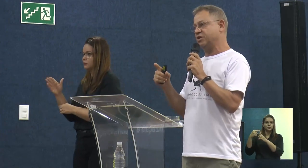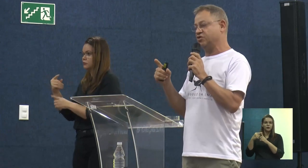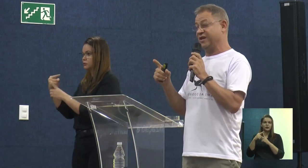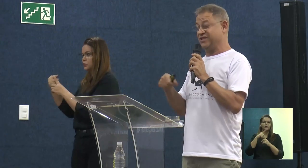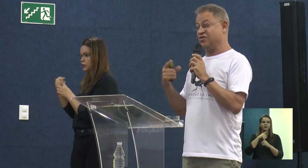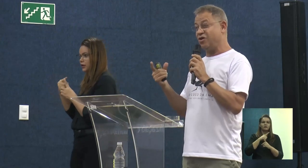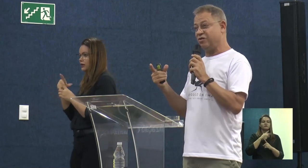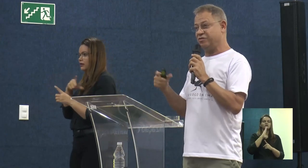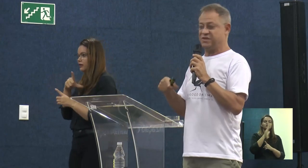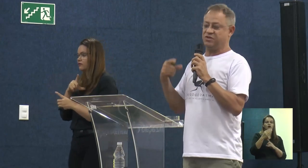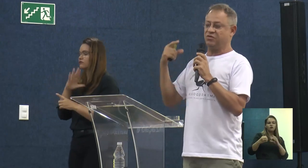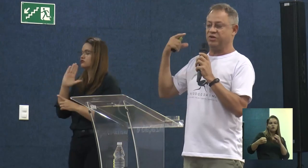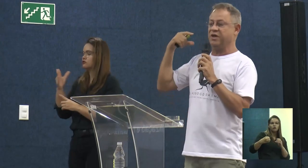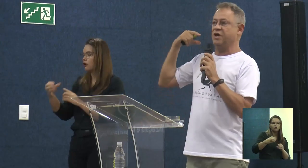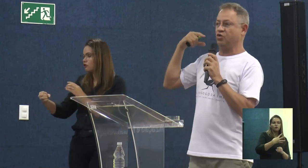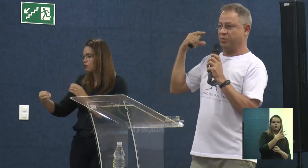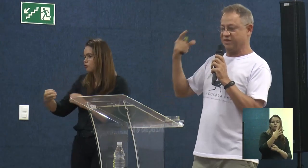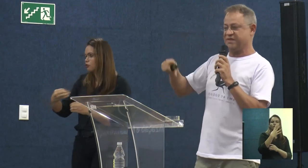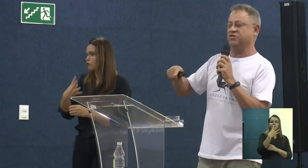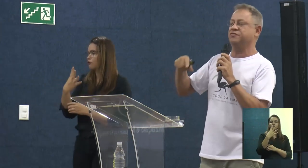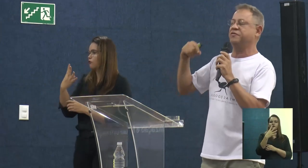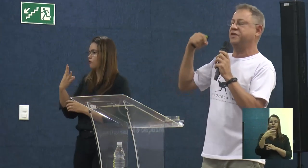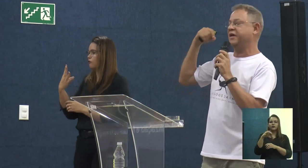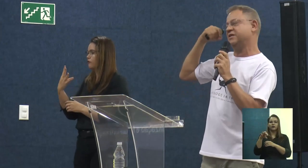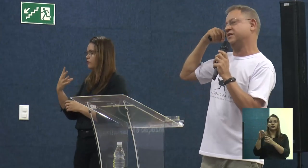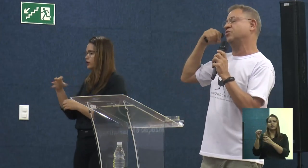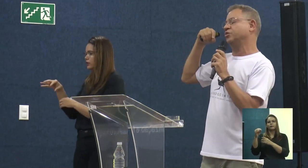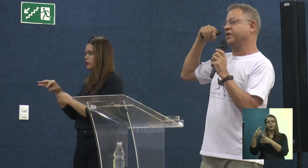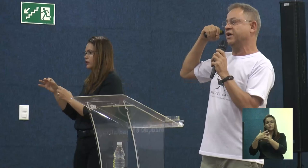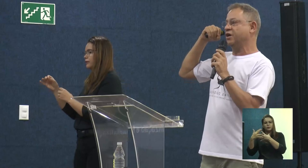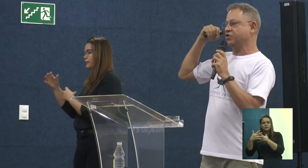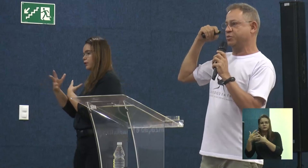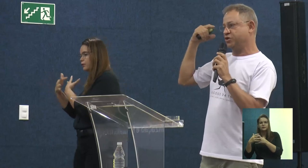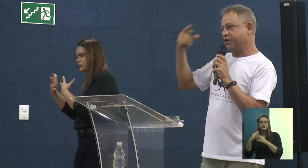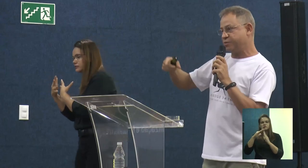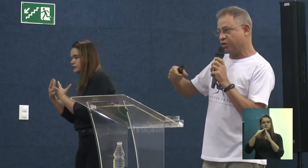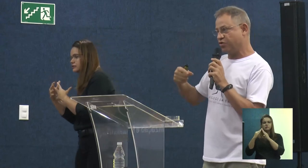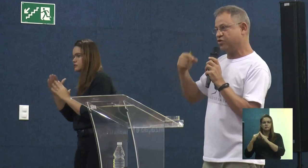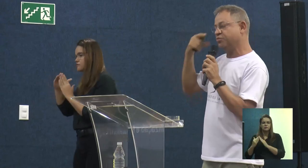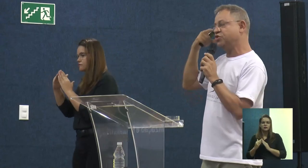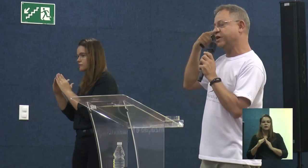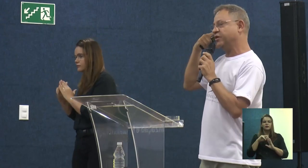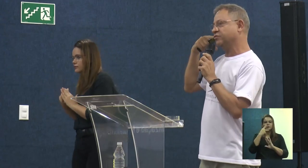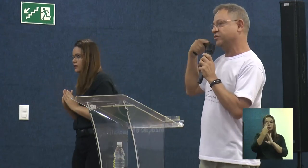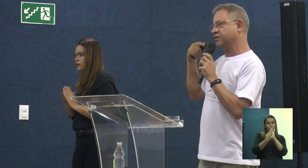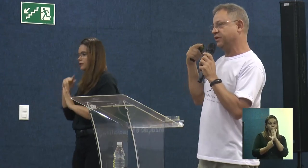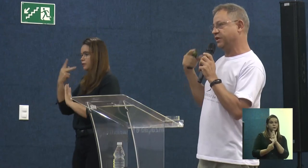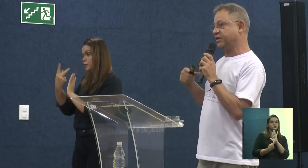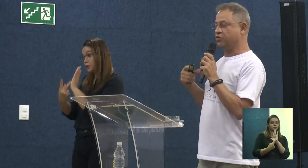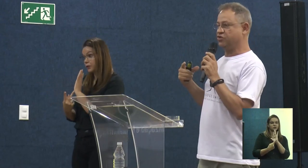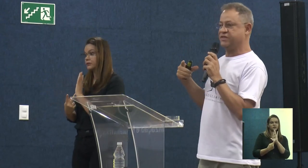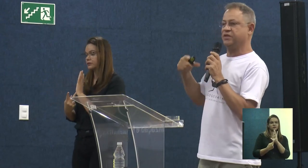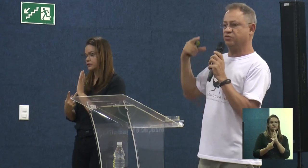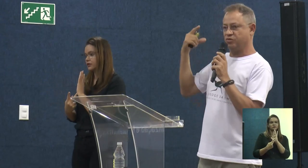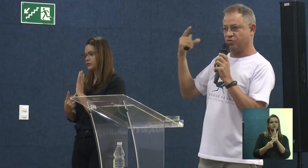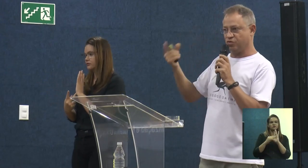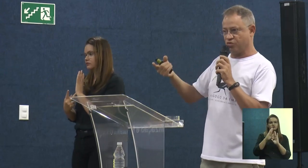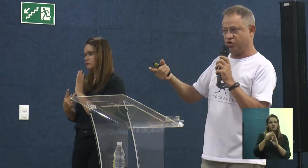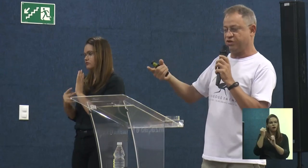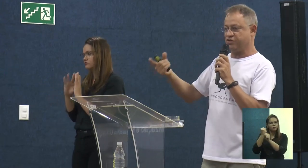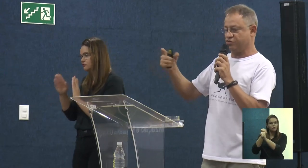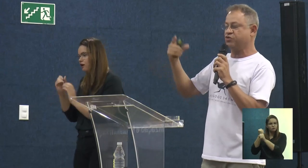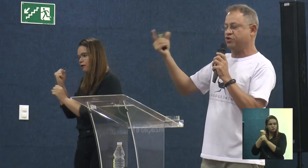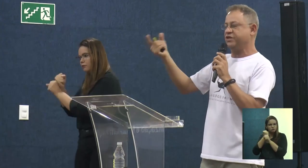unidades habitacionais novas, isso inclui urbanização de favelas, inclui os projetos pilotos de mutirão e autogestão